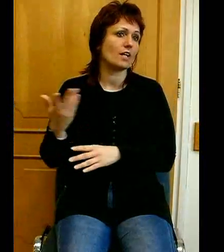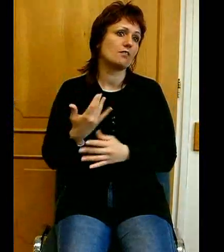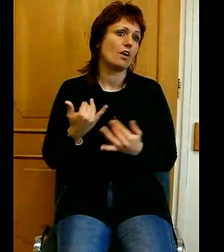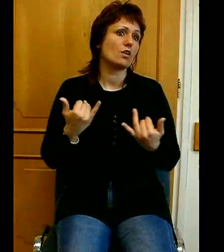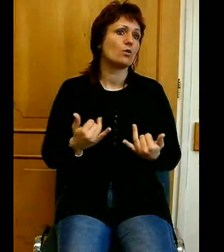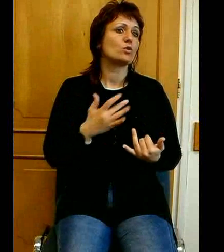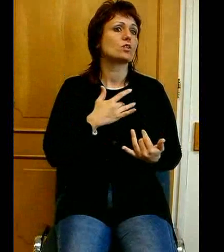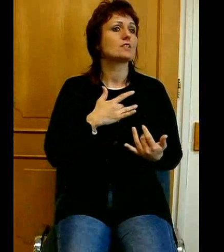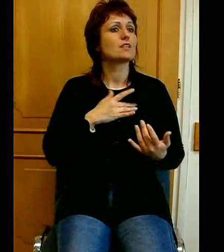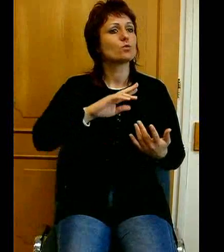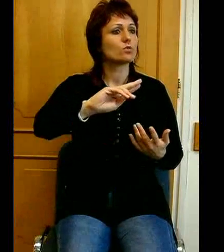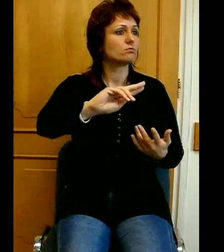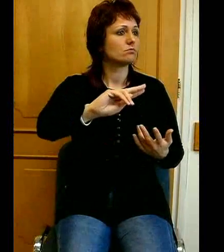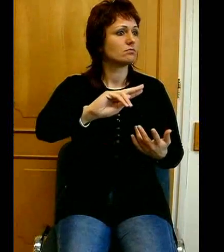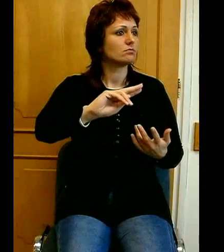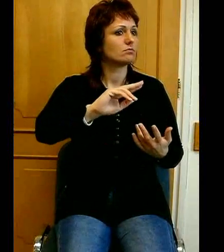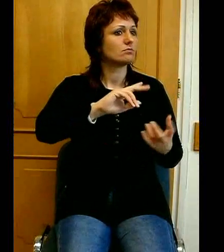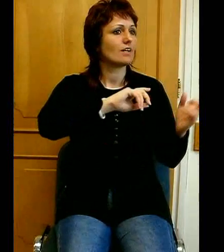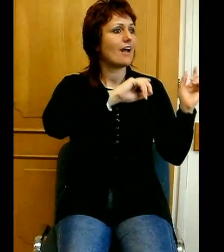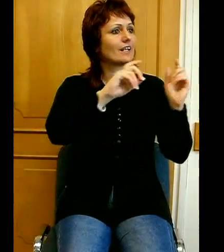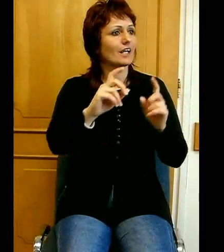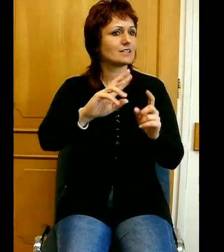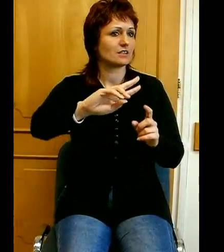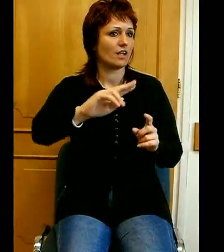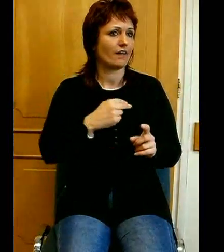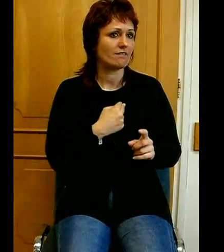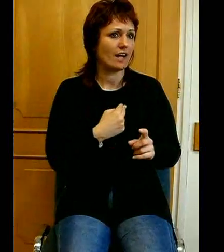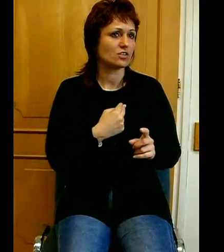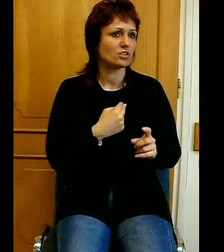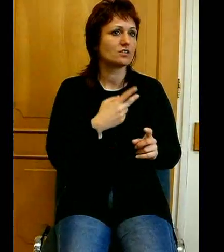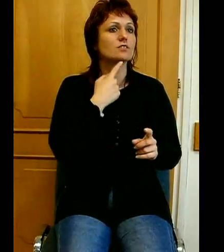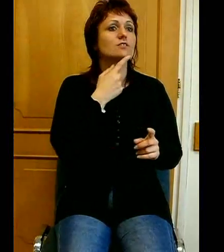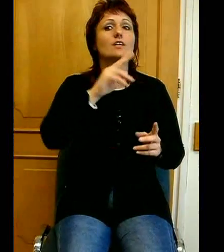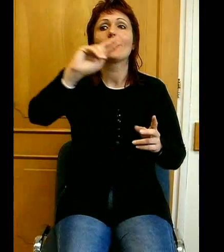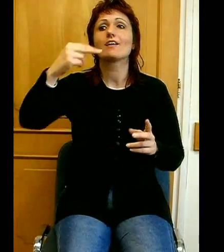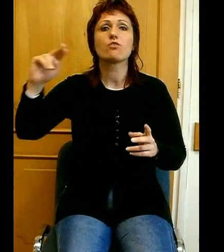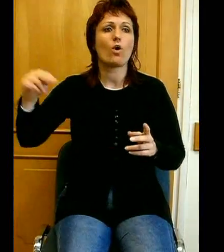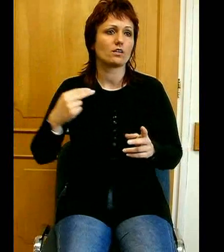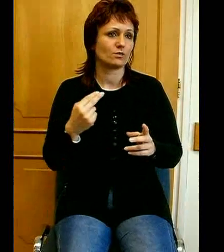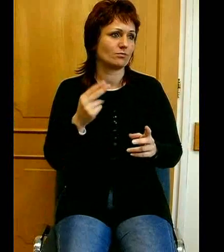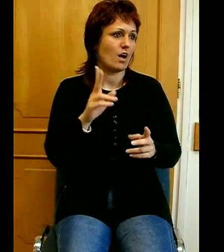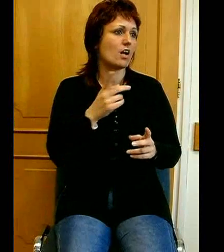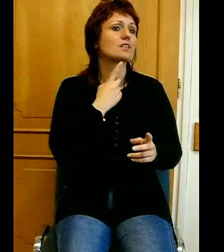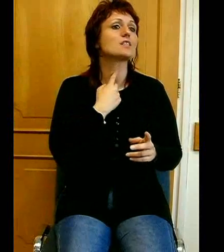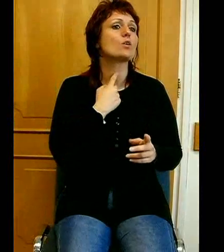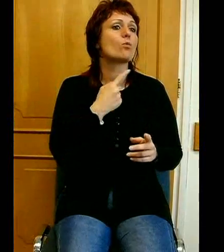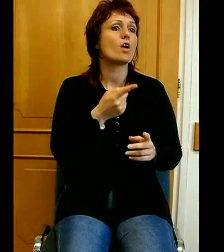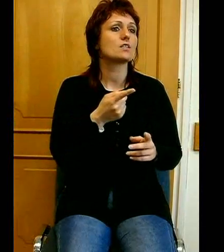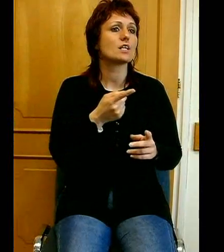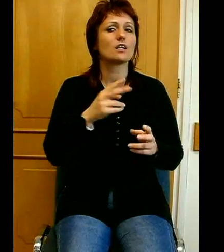hívása, azokat Jézus Krisztus mondatával ívogatom, aki szomjazik, jöjjön én hozzám